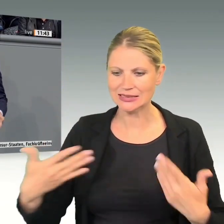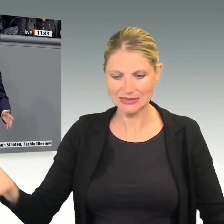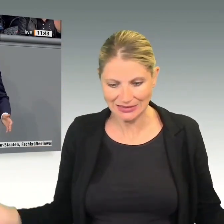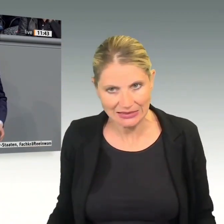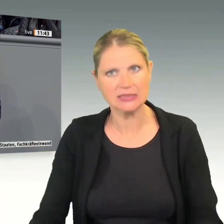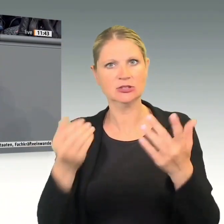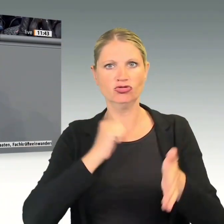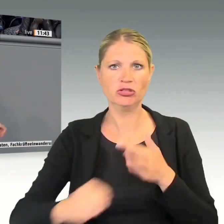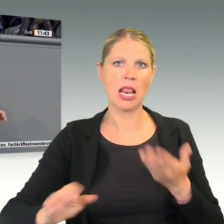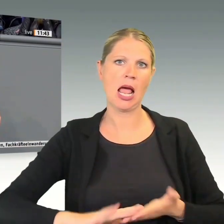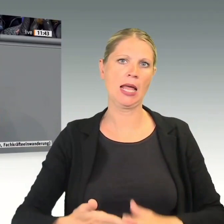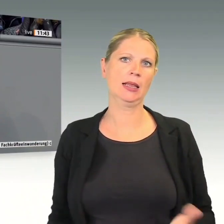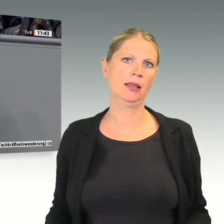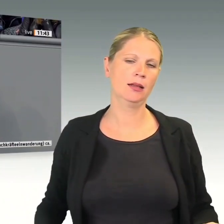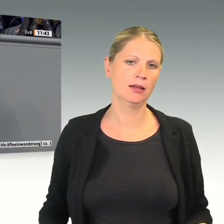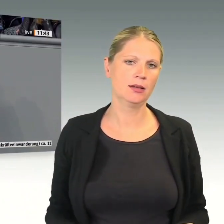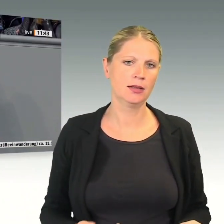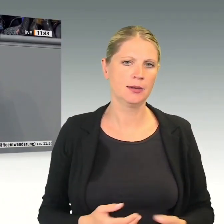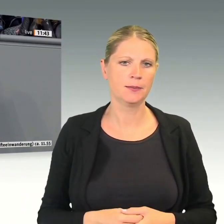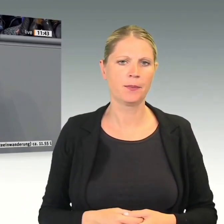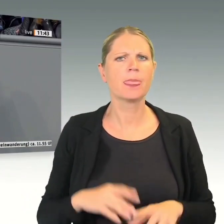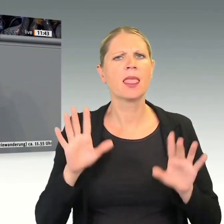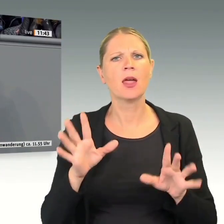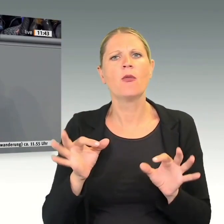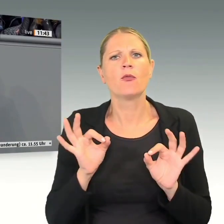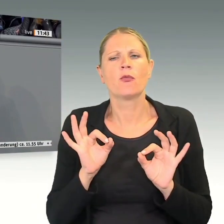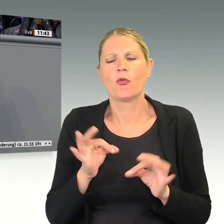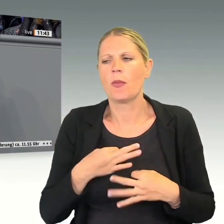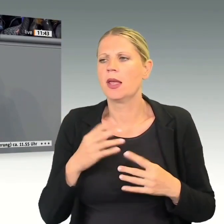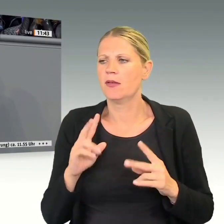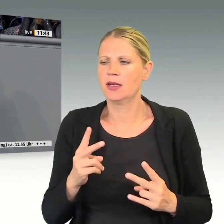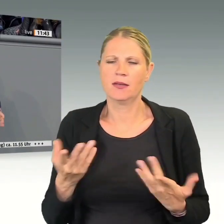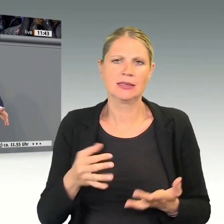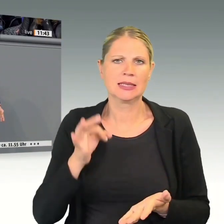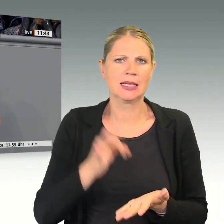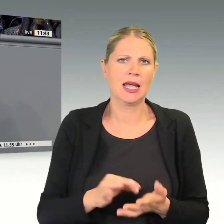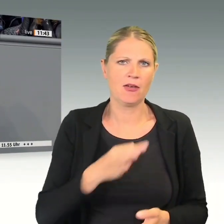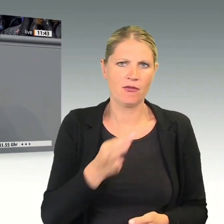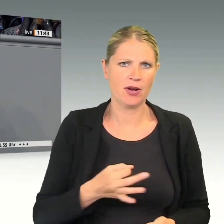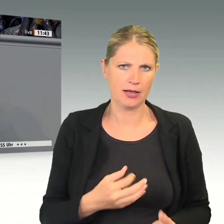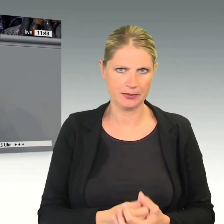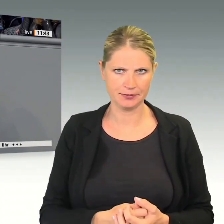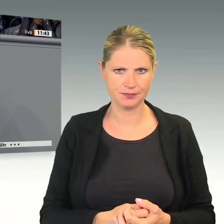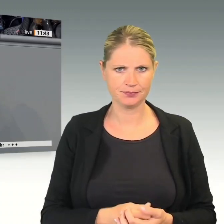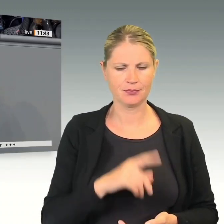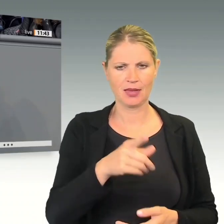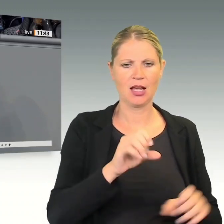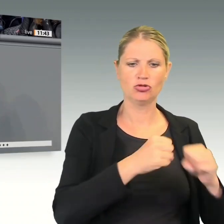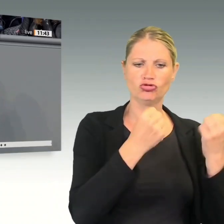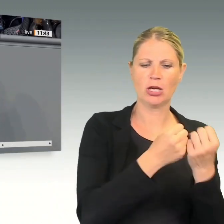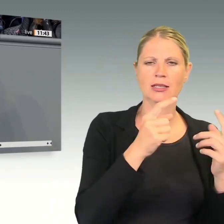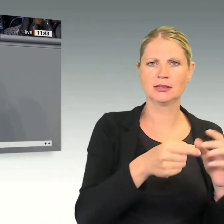Und da möchte ich noch mal zur Kernfrage kommen, die aus meiner Sicht hier etwas wenig beleuchtet worden ist. Wofür brauchen die Staaten